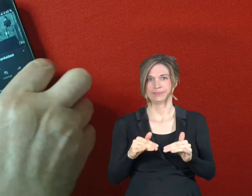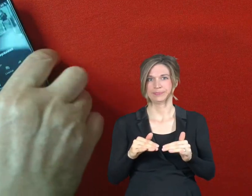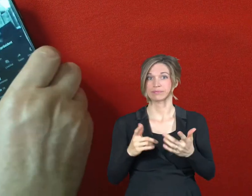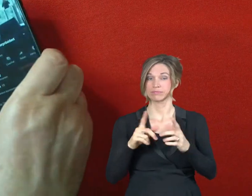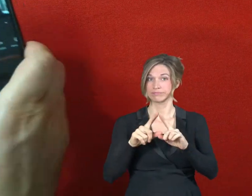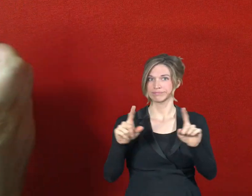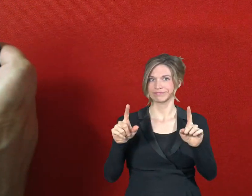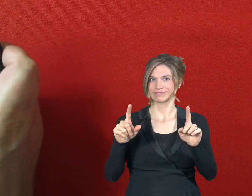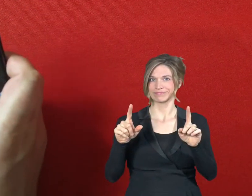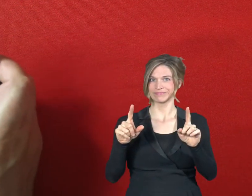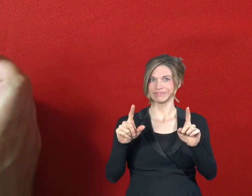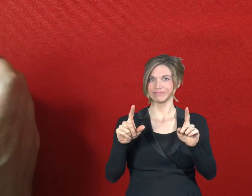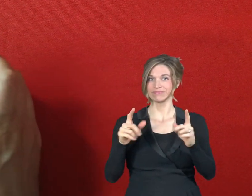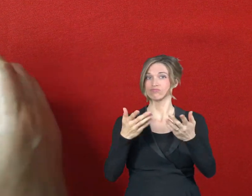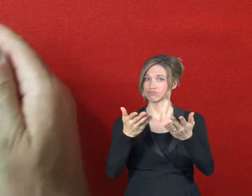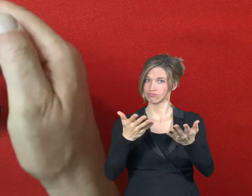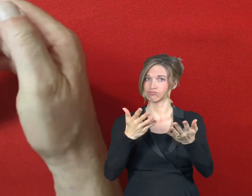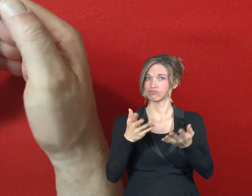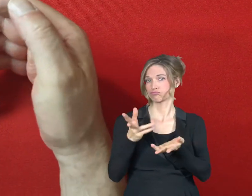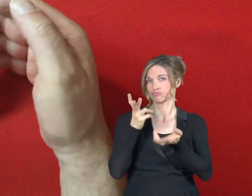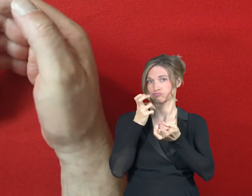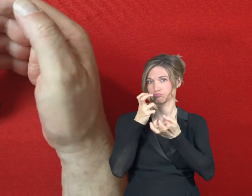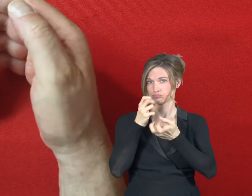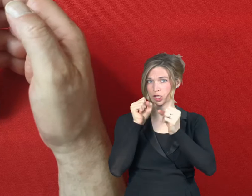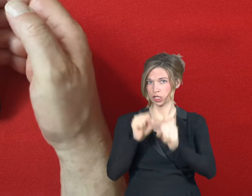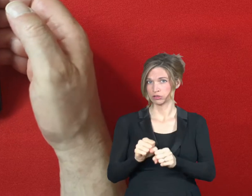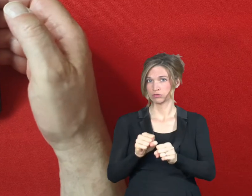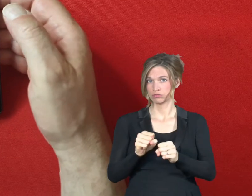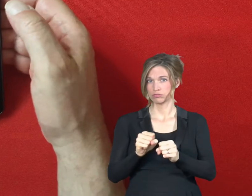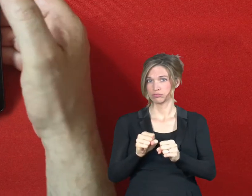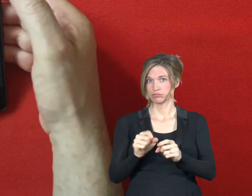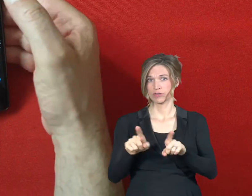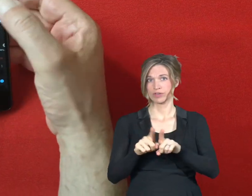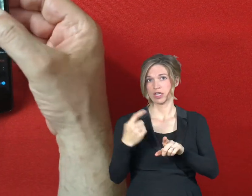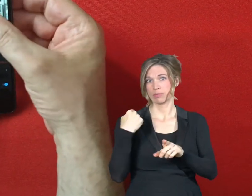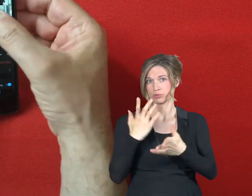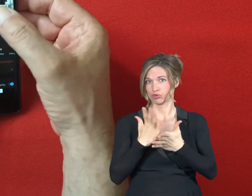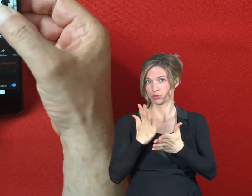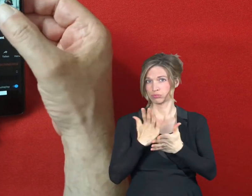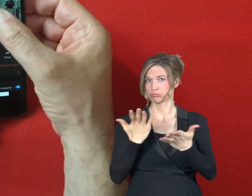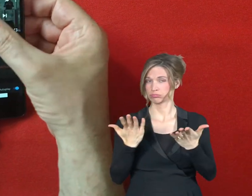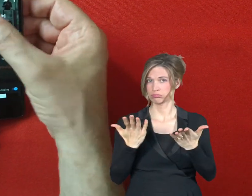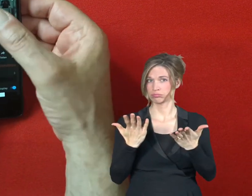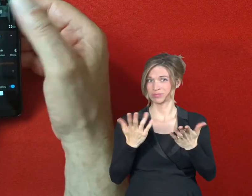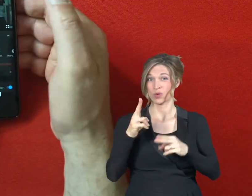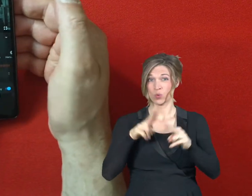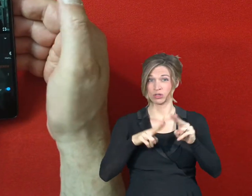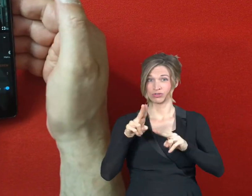gerne sich das Video ansehen, so wie wir es eben gesehen haben. Der gravierende Unterschied, den Sie jetzt